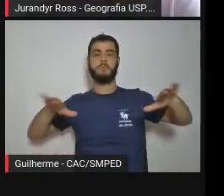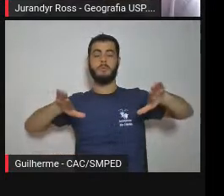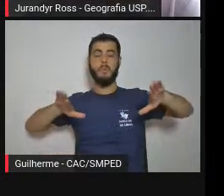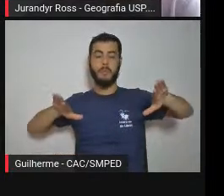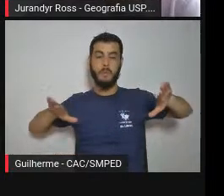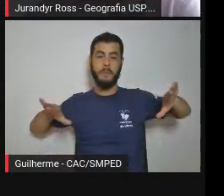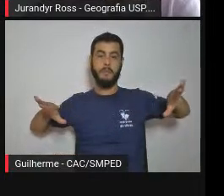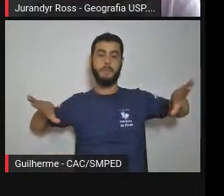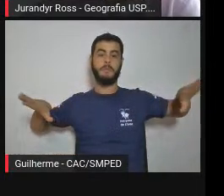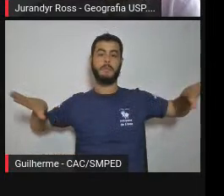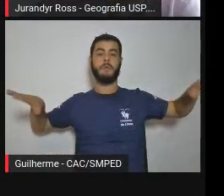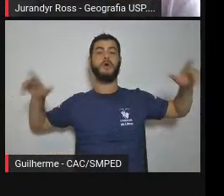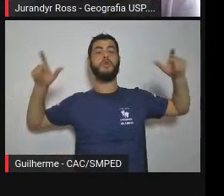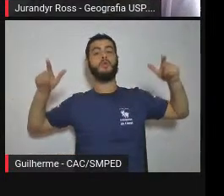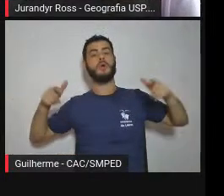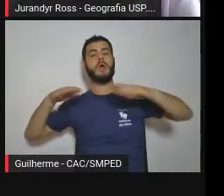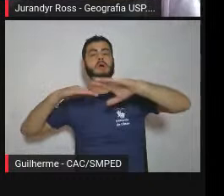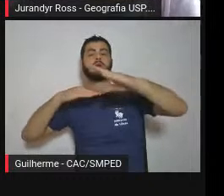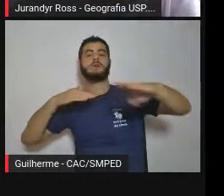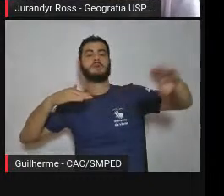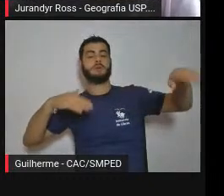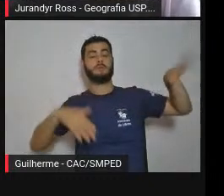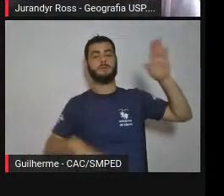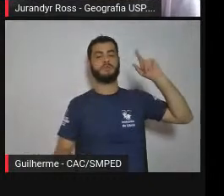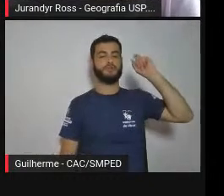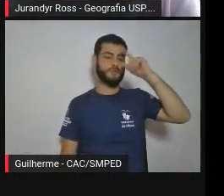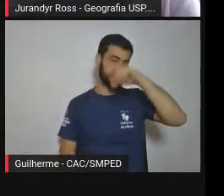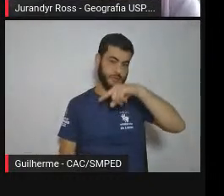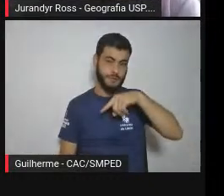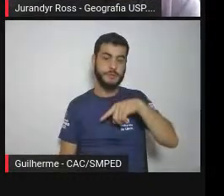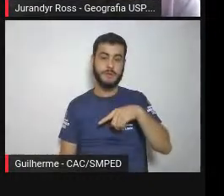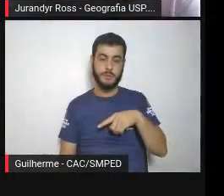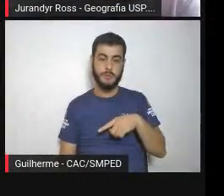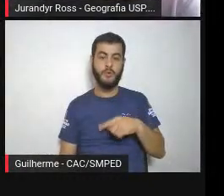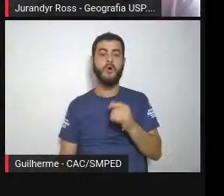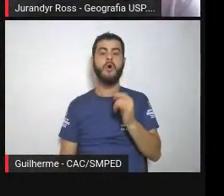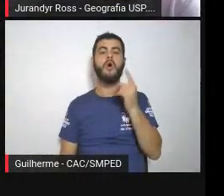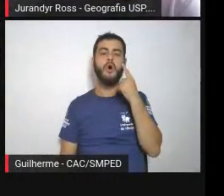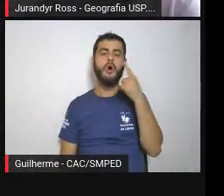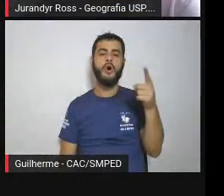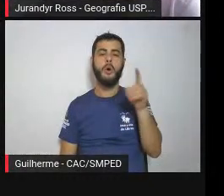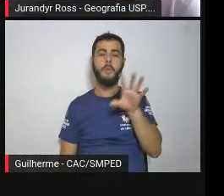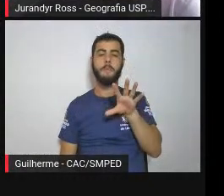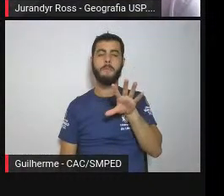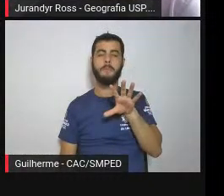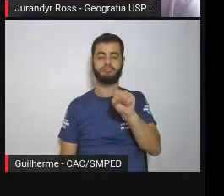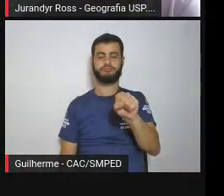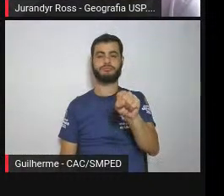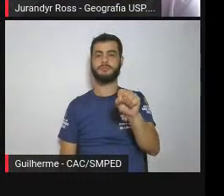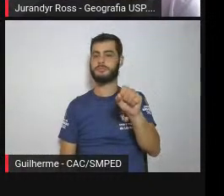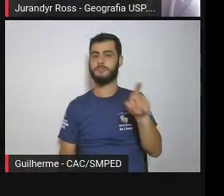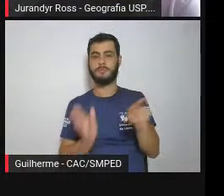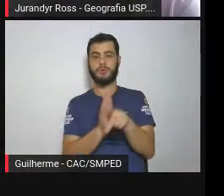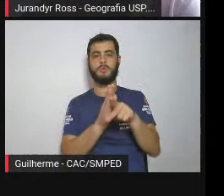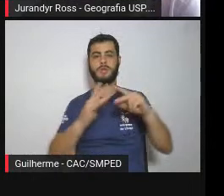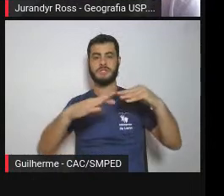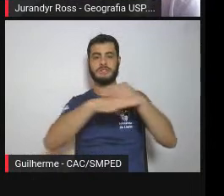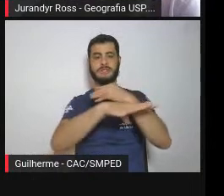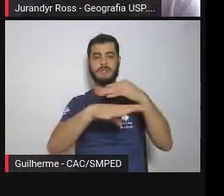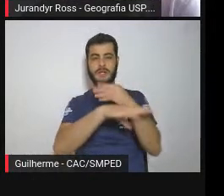favoráveis. Olha a mancha da cidade, olha a mancha da área metropolitana. se nós medirmos daqui